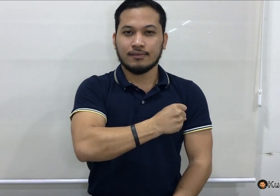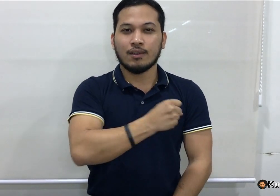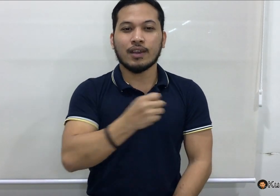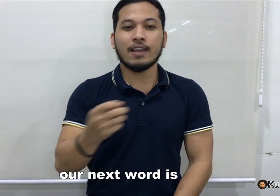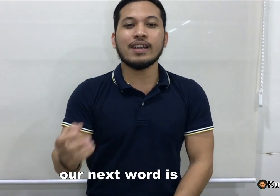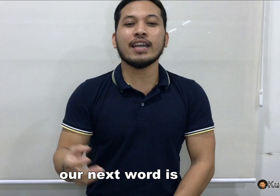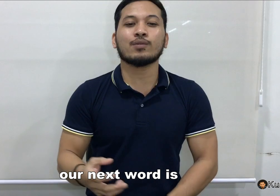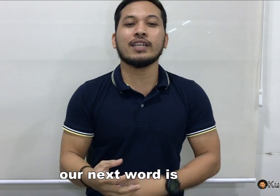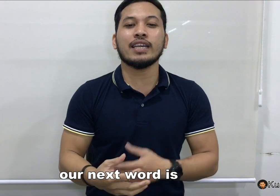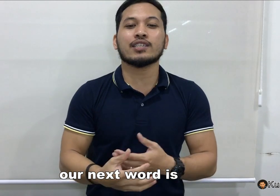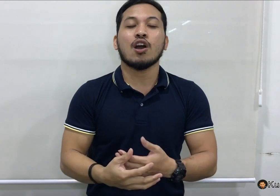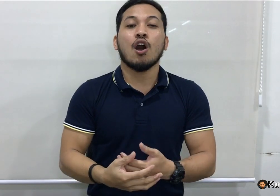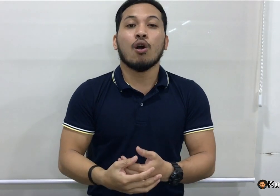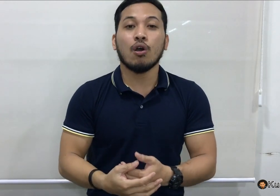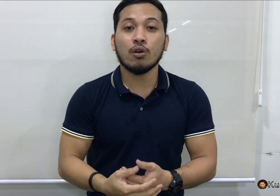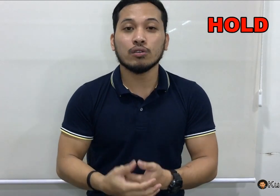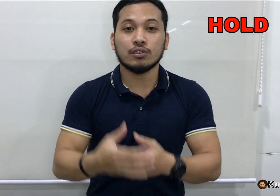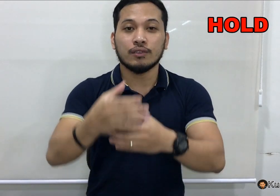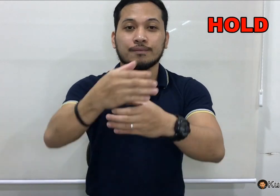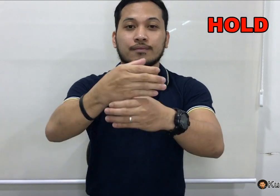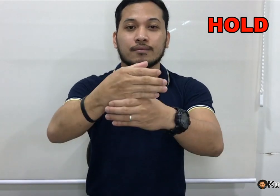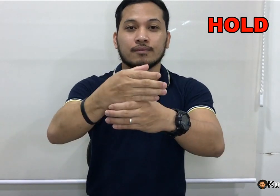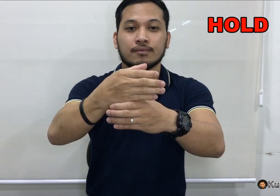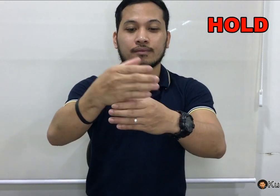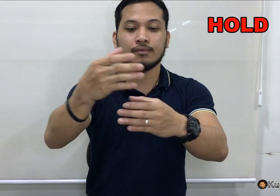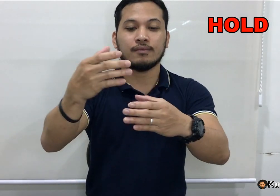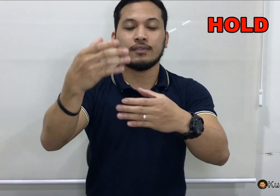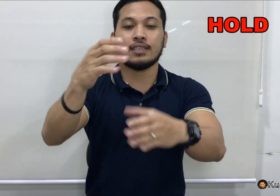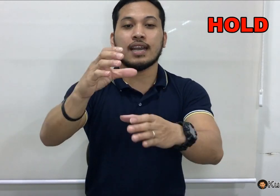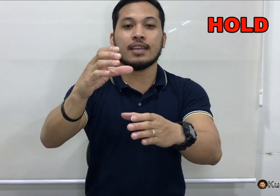Okay. Our next word is, hold. Ayan.